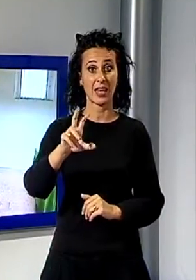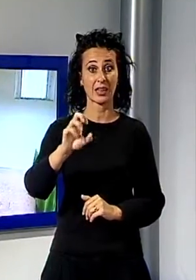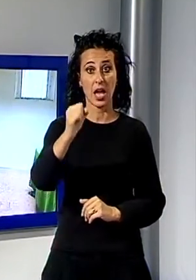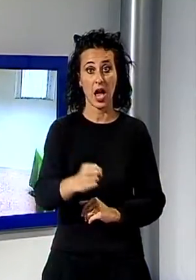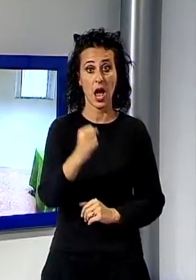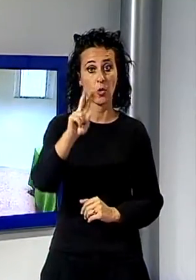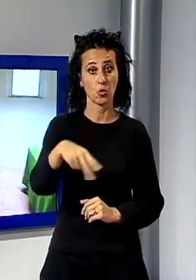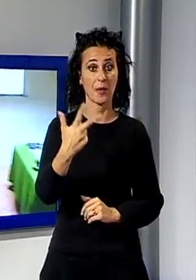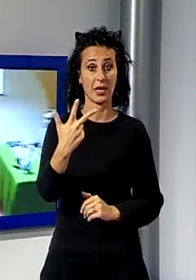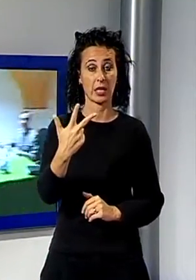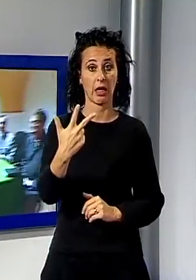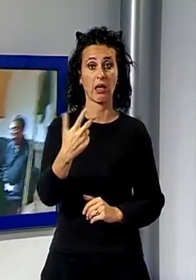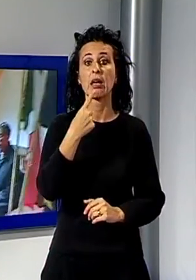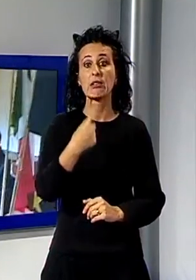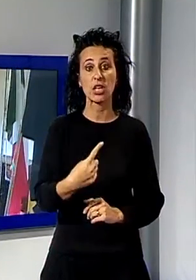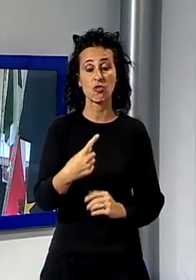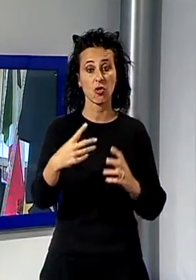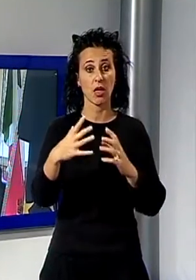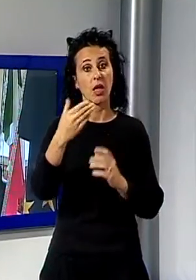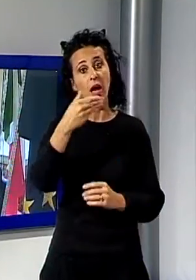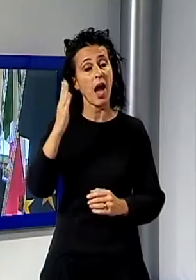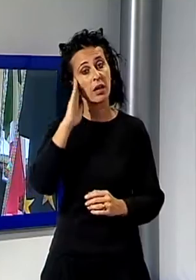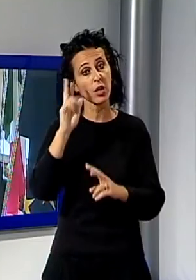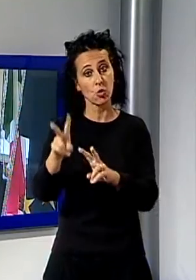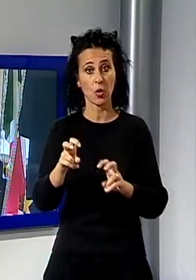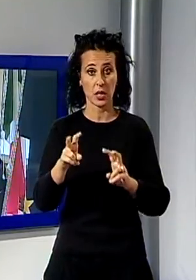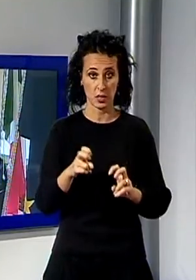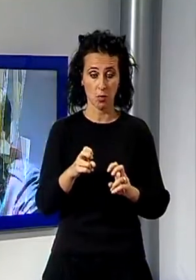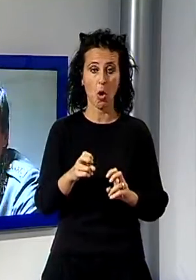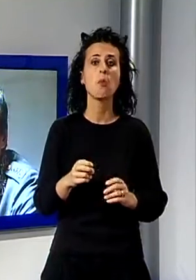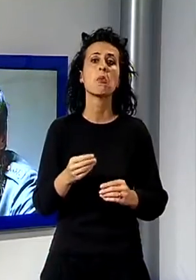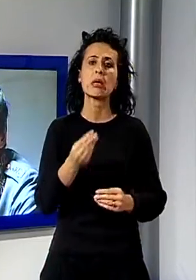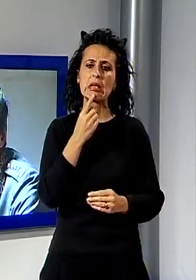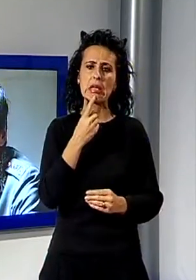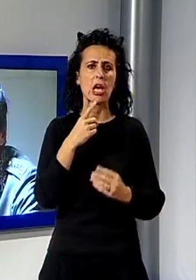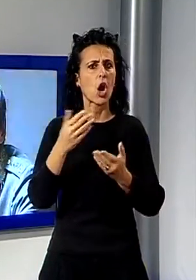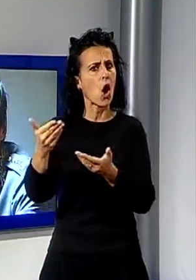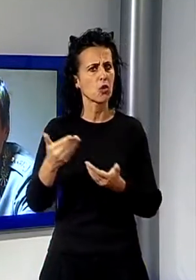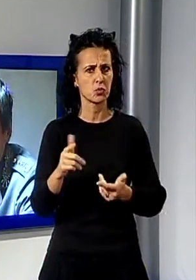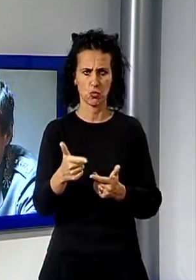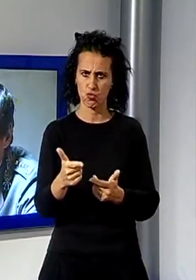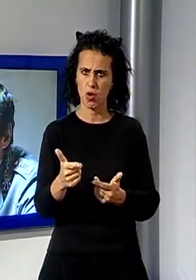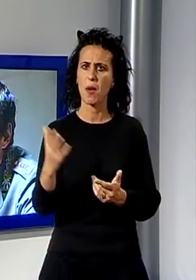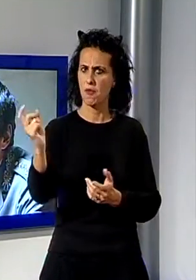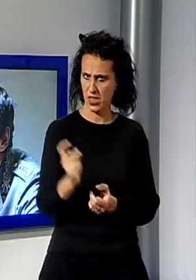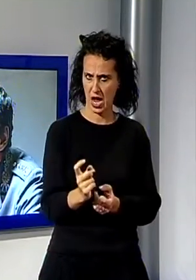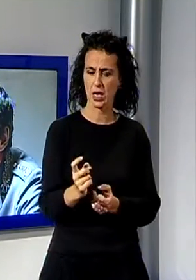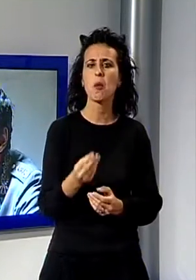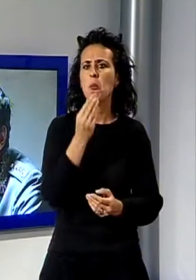in ambito di agriturismi che gli stessi possano somministrare alimenti anche a chi non è ospite della struttura, a patto che le materie